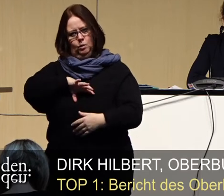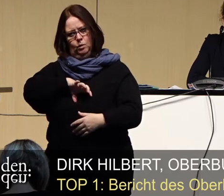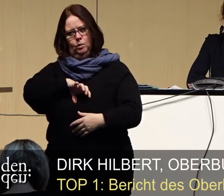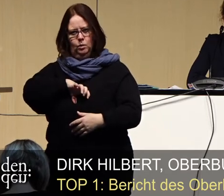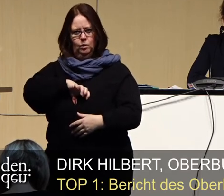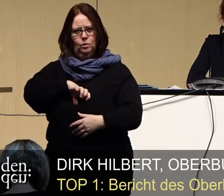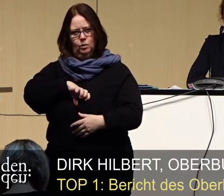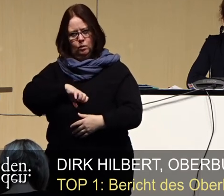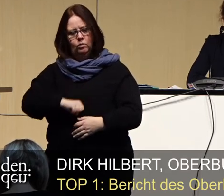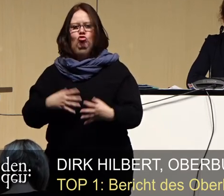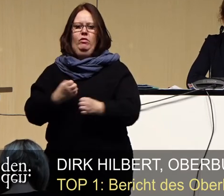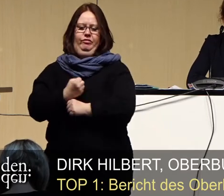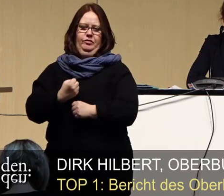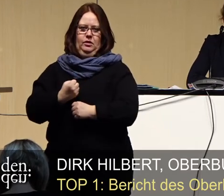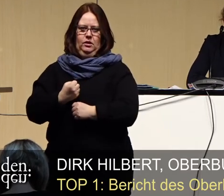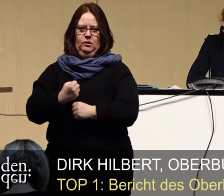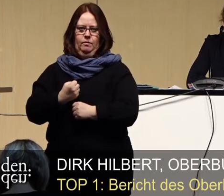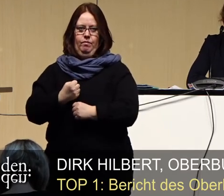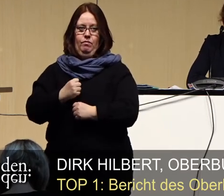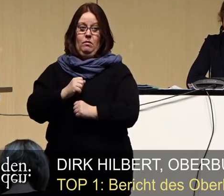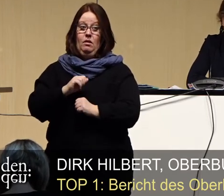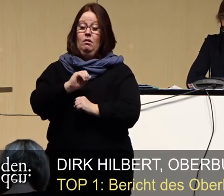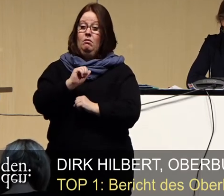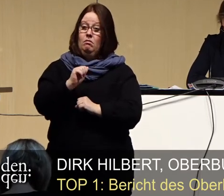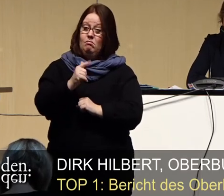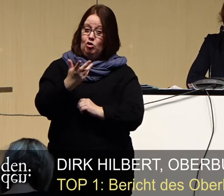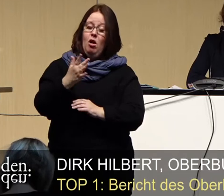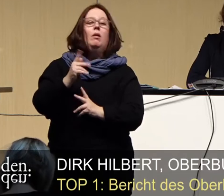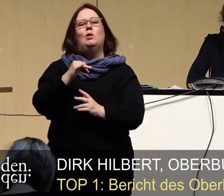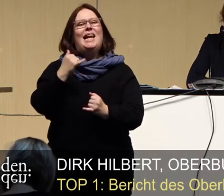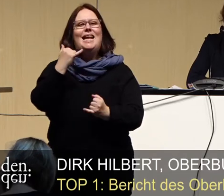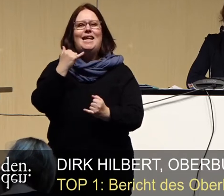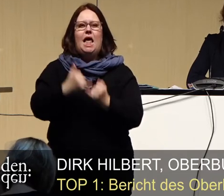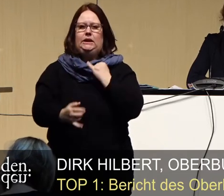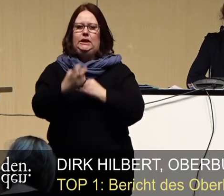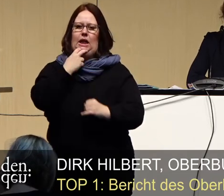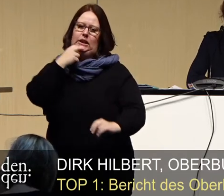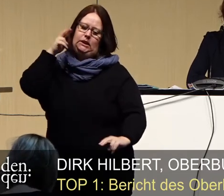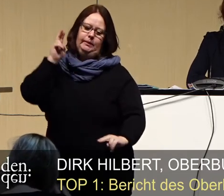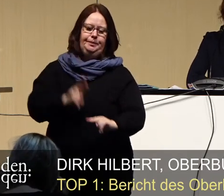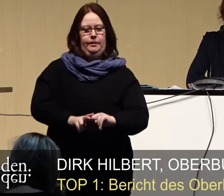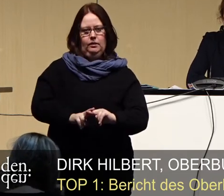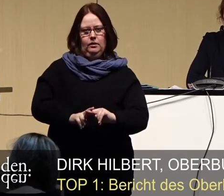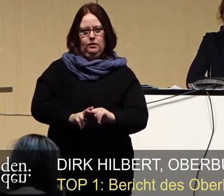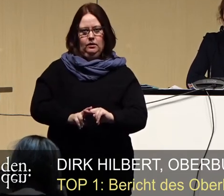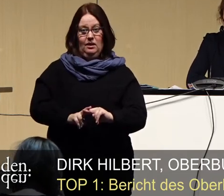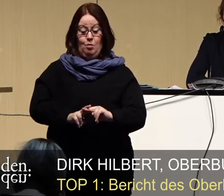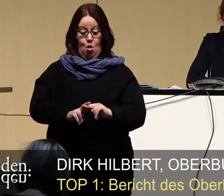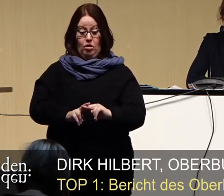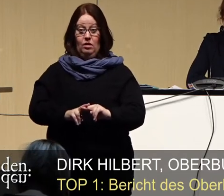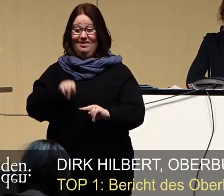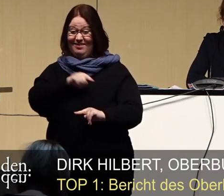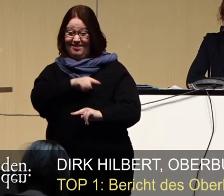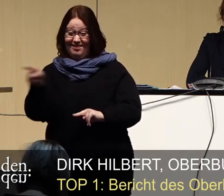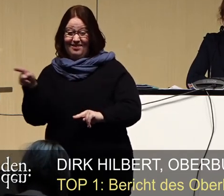bestmöglich zu meistern. Manche mit letzter Kraft. Ich glaube nicht, dass wir diesen